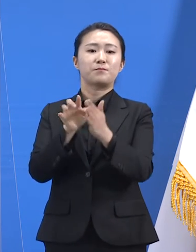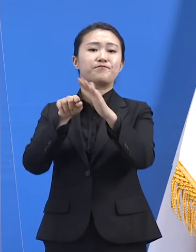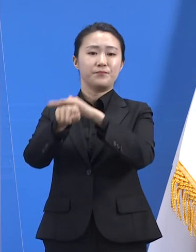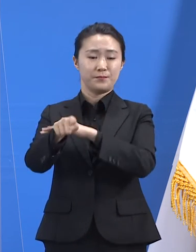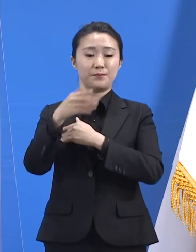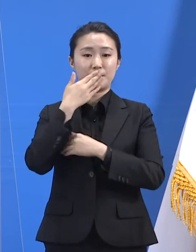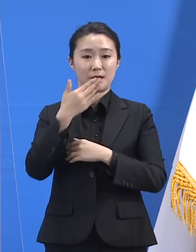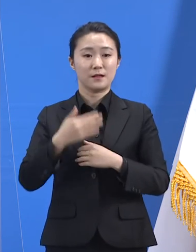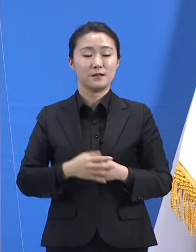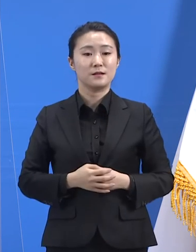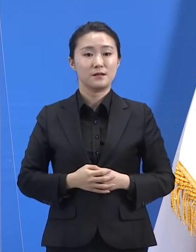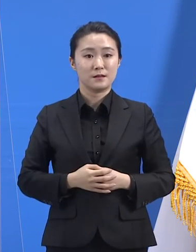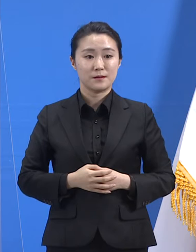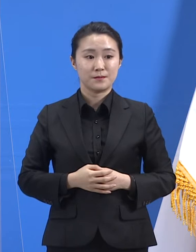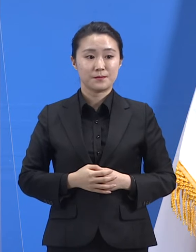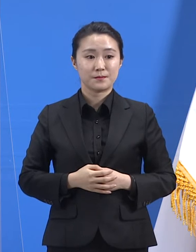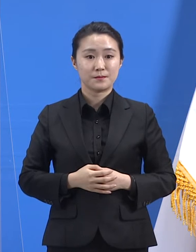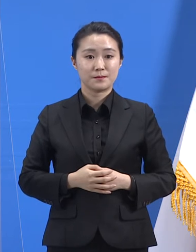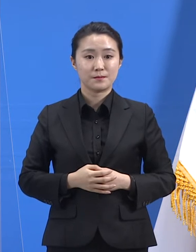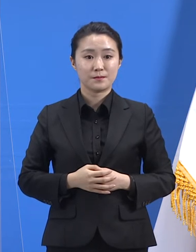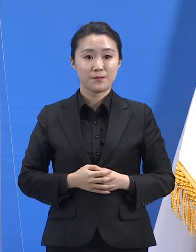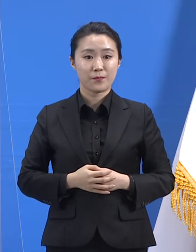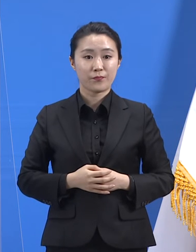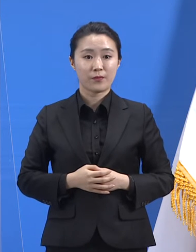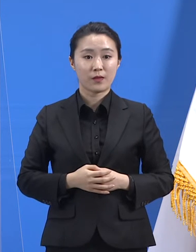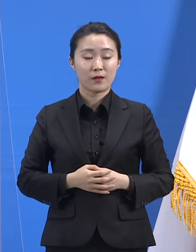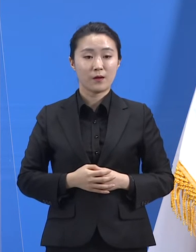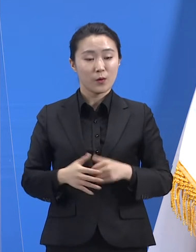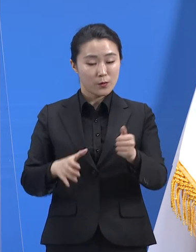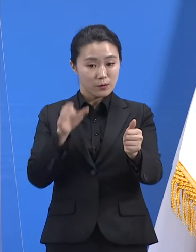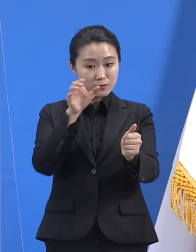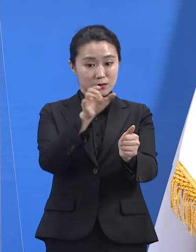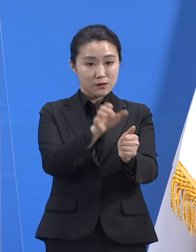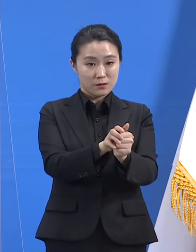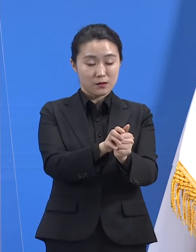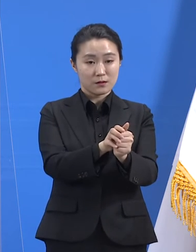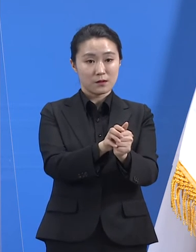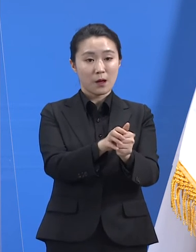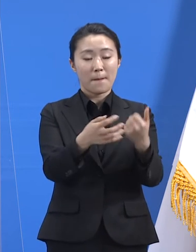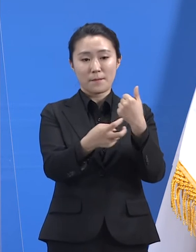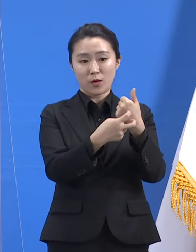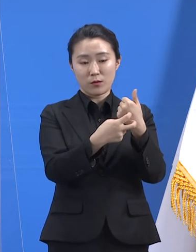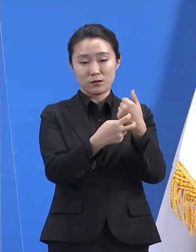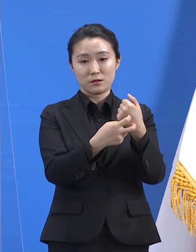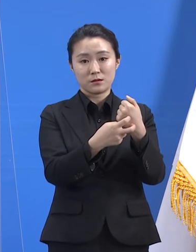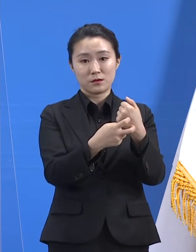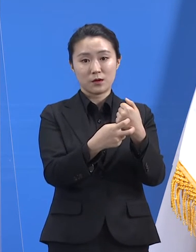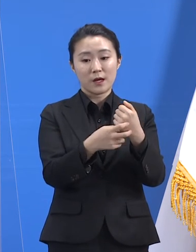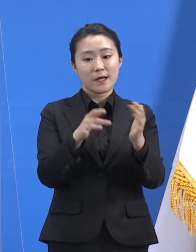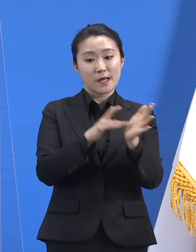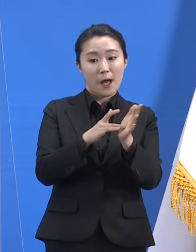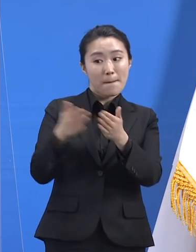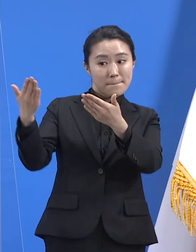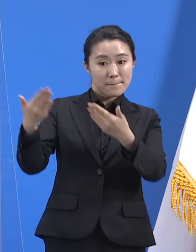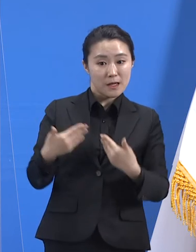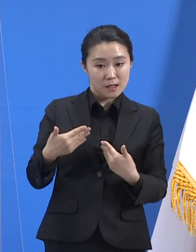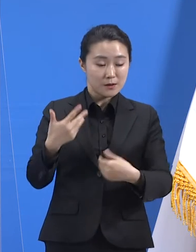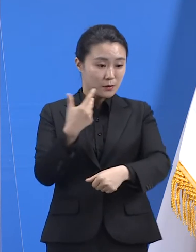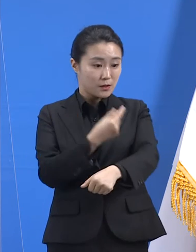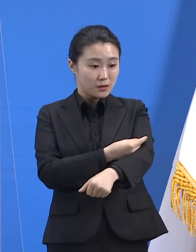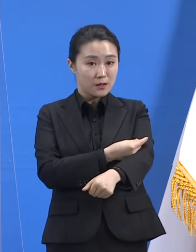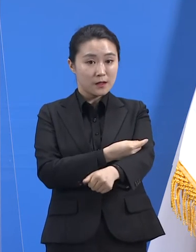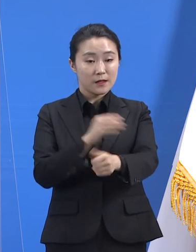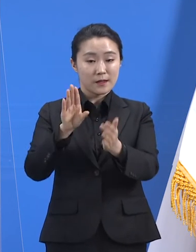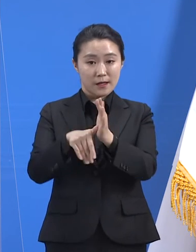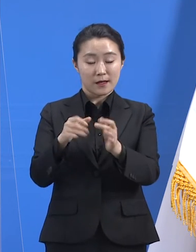위탁의료기관에서 백신을 수령하여 접종할 때까지 아이스박스와 냉매를 이용하여 전 과정 콜드체인을 유지하고